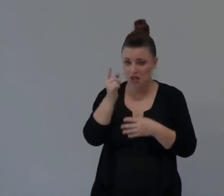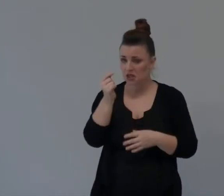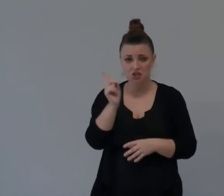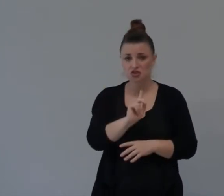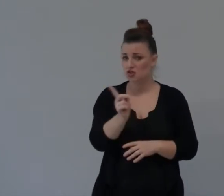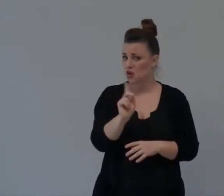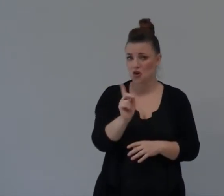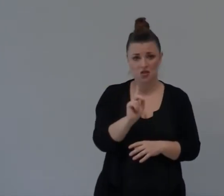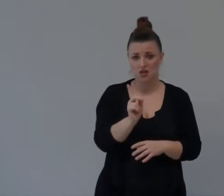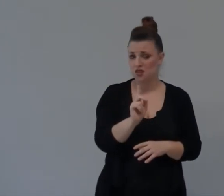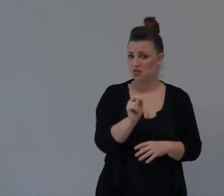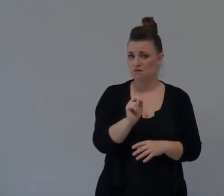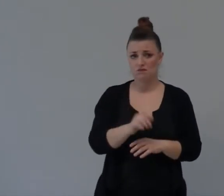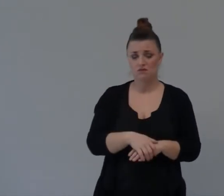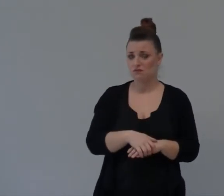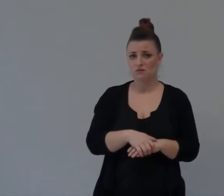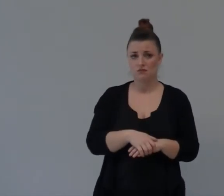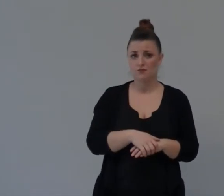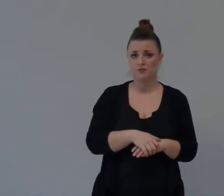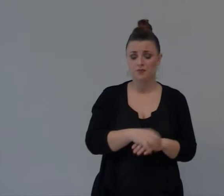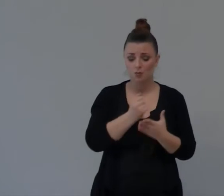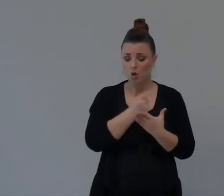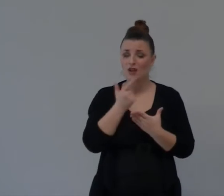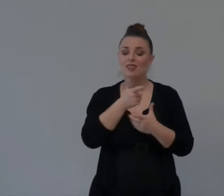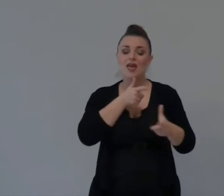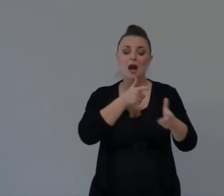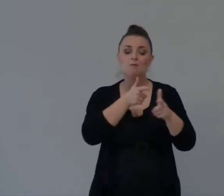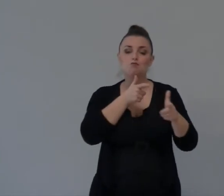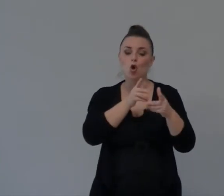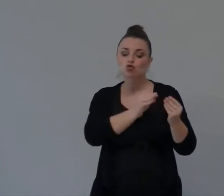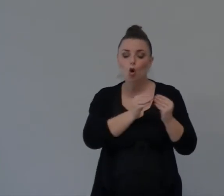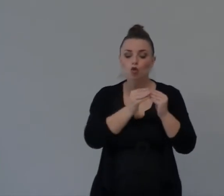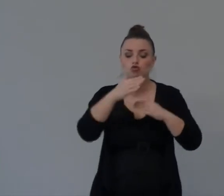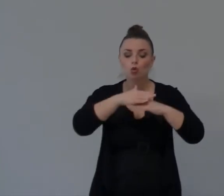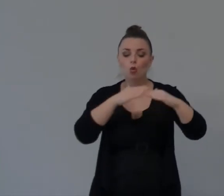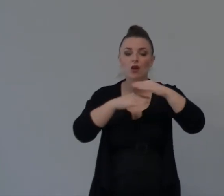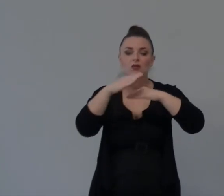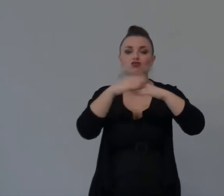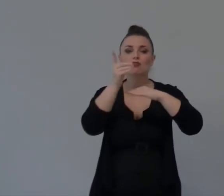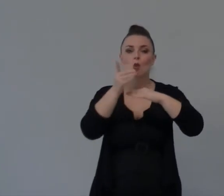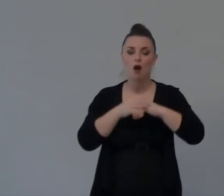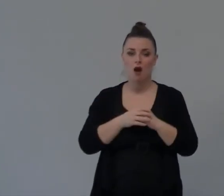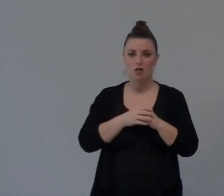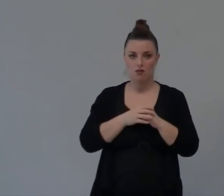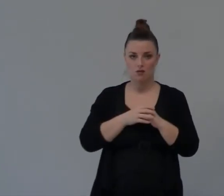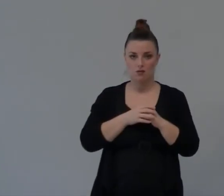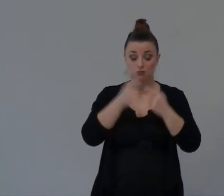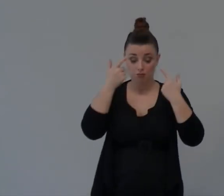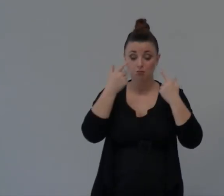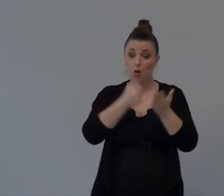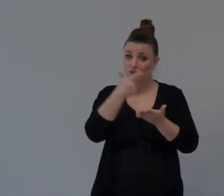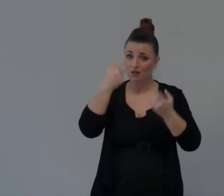Rapporto D'amore Che Costruisci All'interno Della Famiglia Durante La Tua In Questa Così